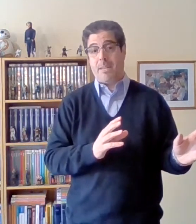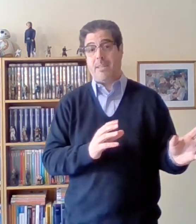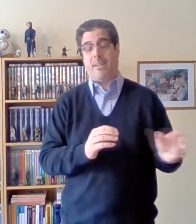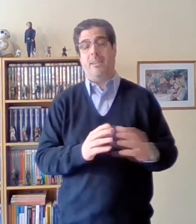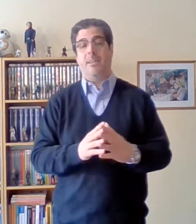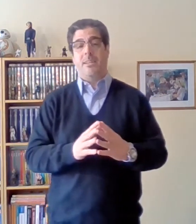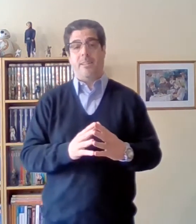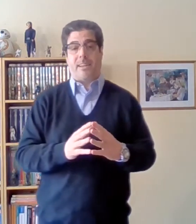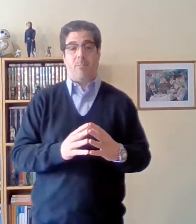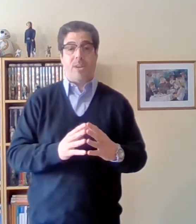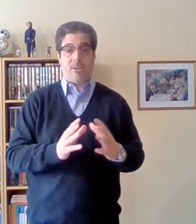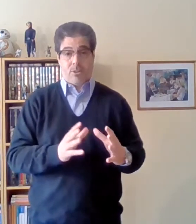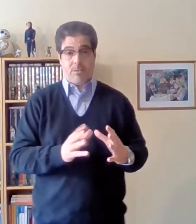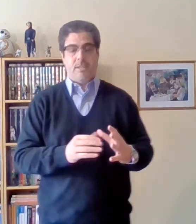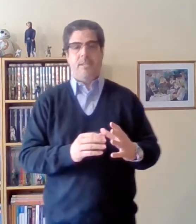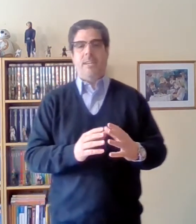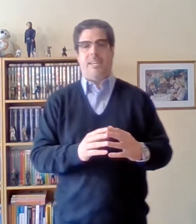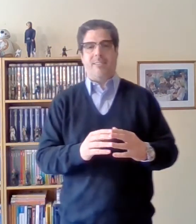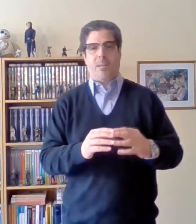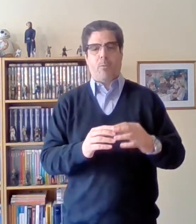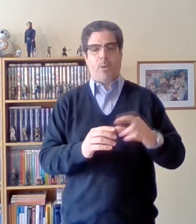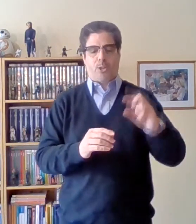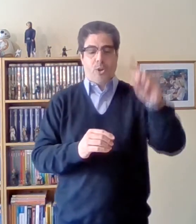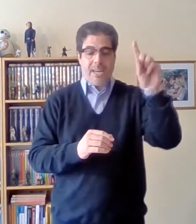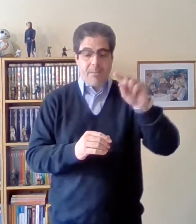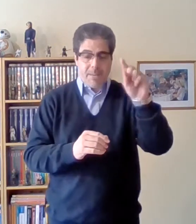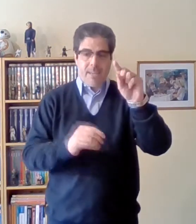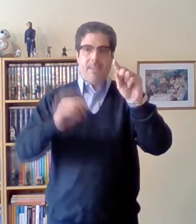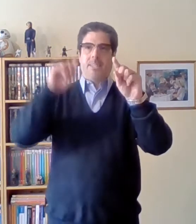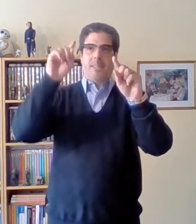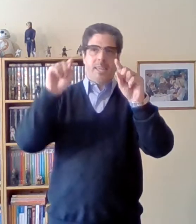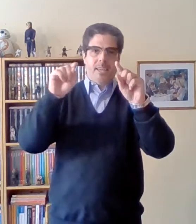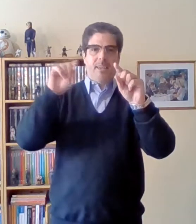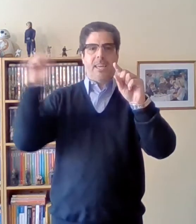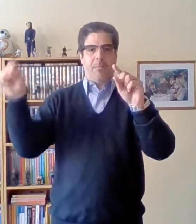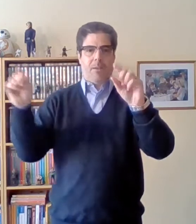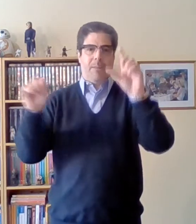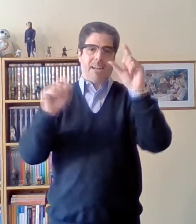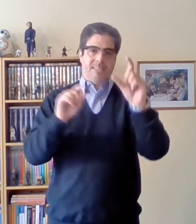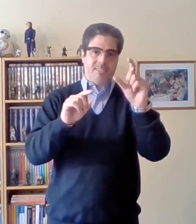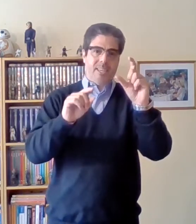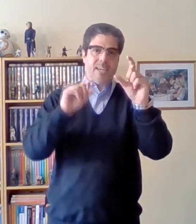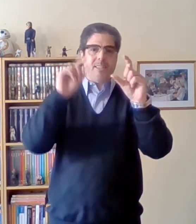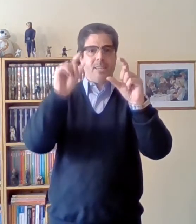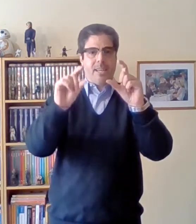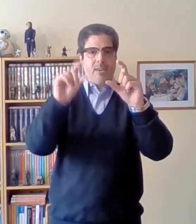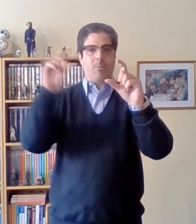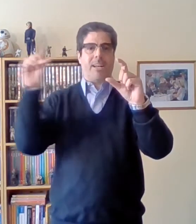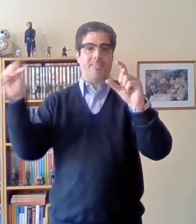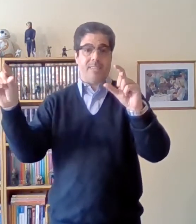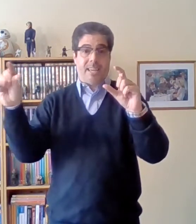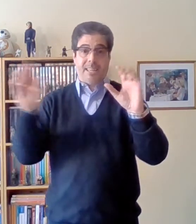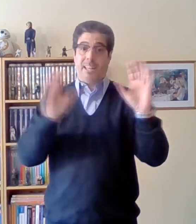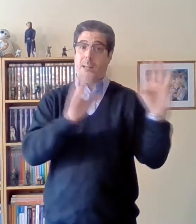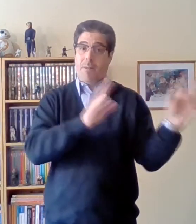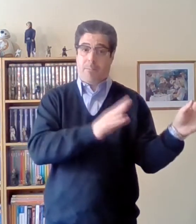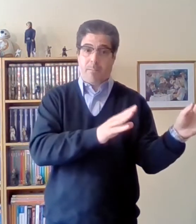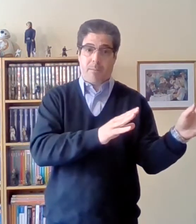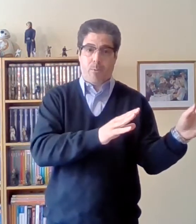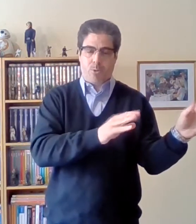de de Raymond Aron es decir le hemos puesto MDM mercancía dinero mercancía este es el primer punto